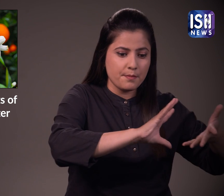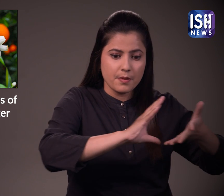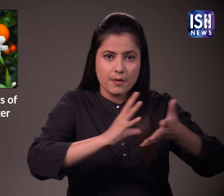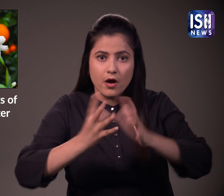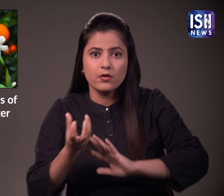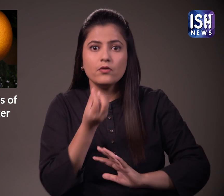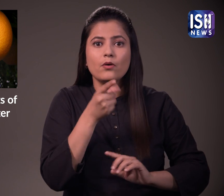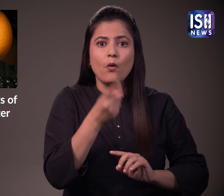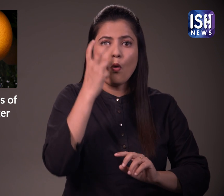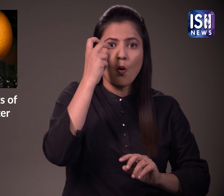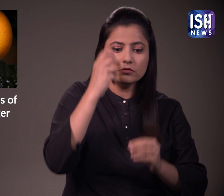औरेंज फलावर से बनता है